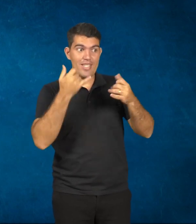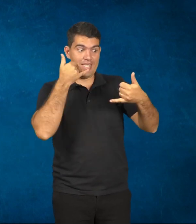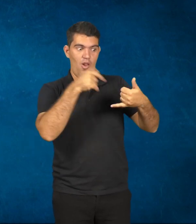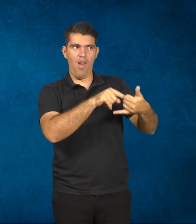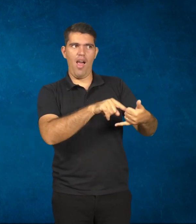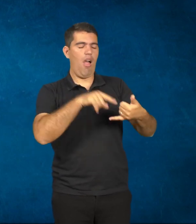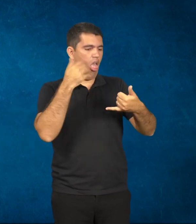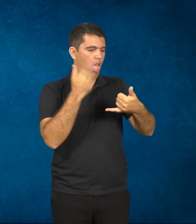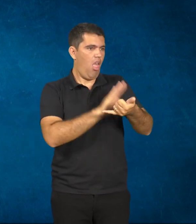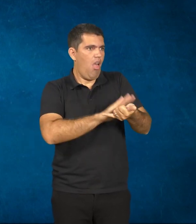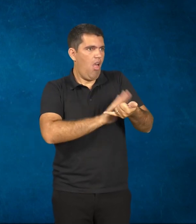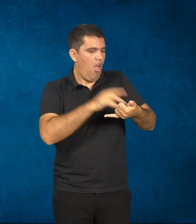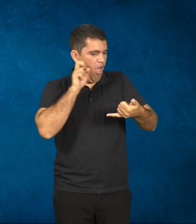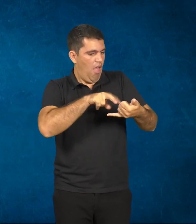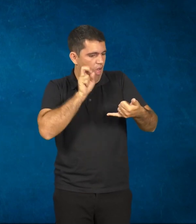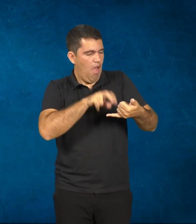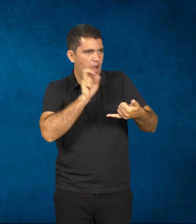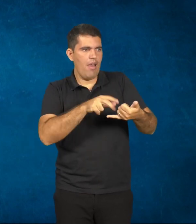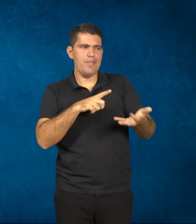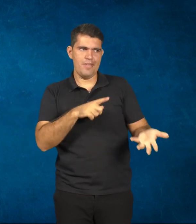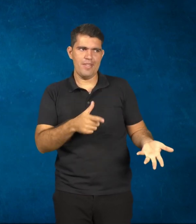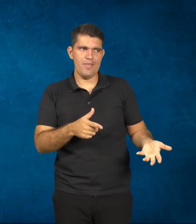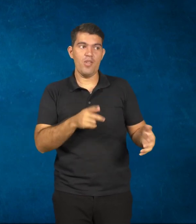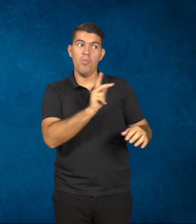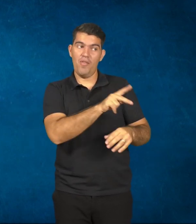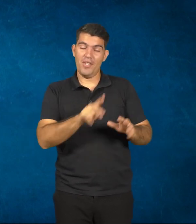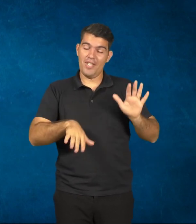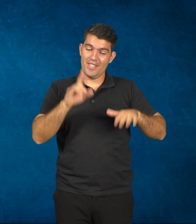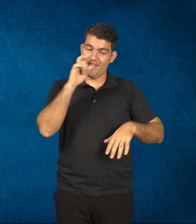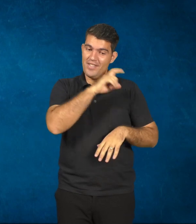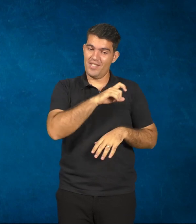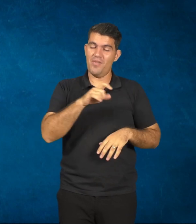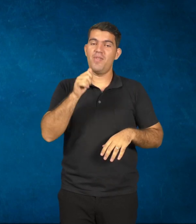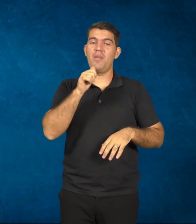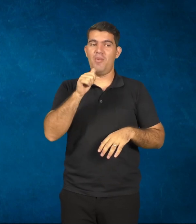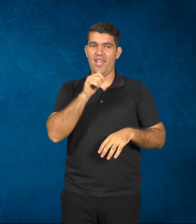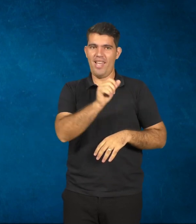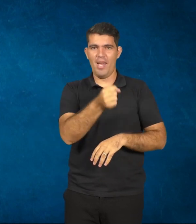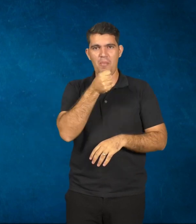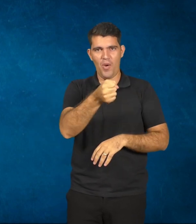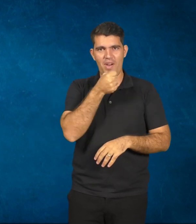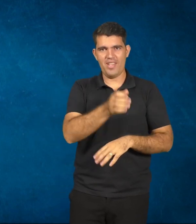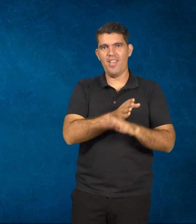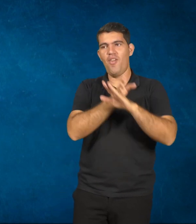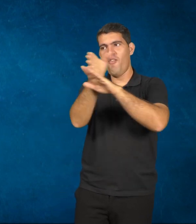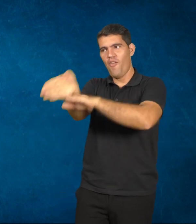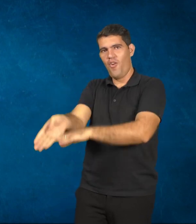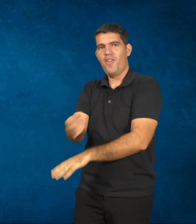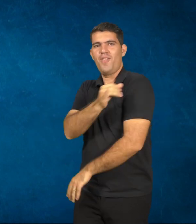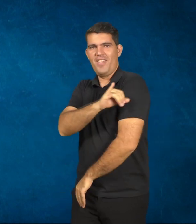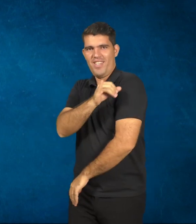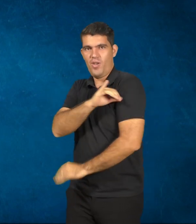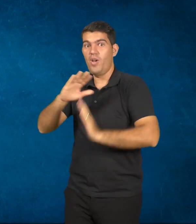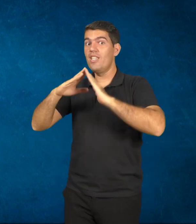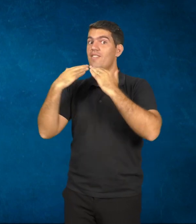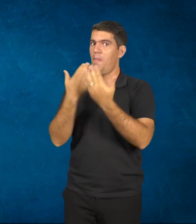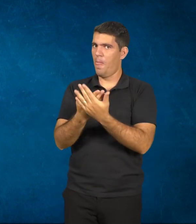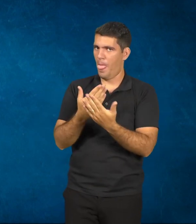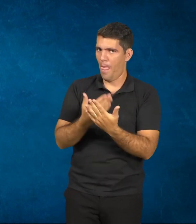dentro desse jogo. Por isso, a repórter Eliane Benício foi ao Colégio Estadual Júlia Kubitschek que fica no centro do Rio de Janeiro para saber mais sobre a